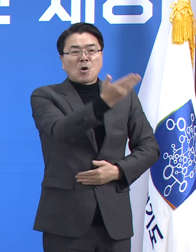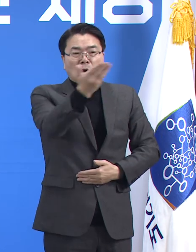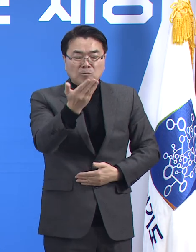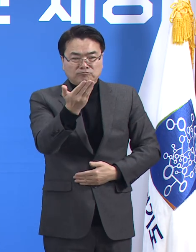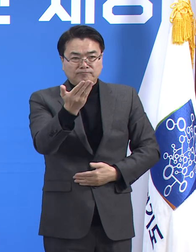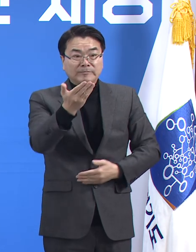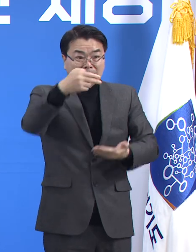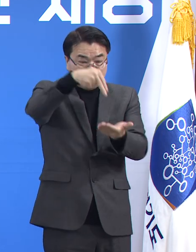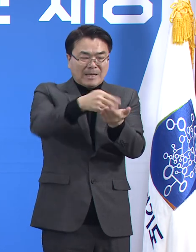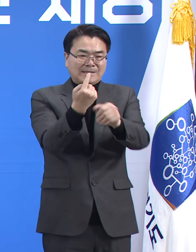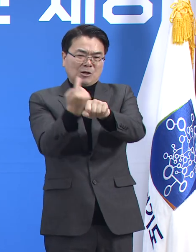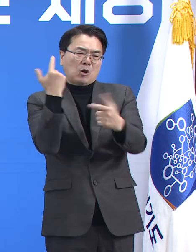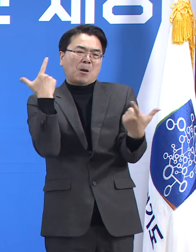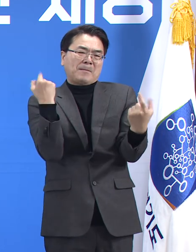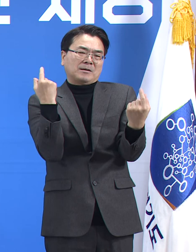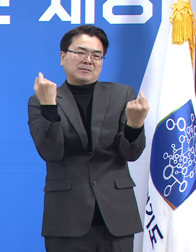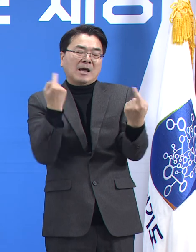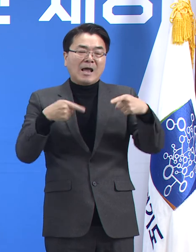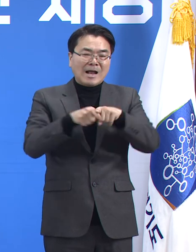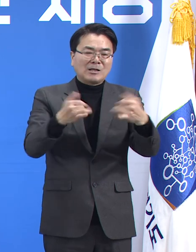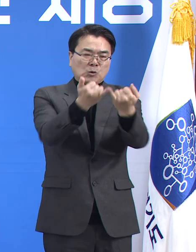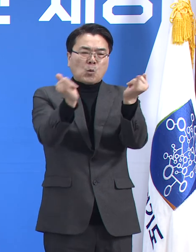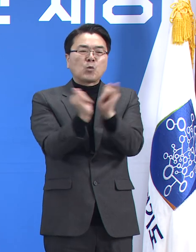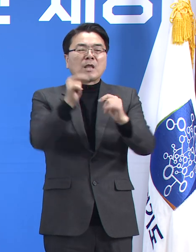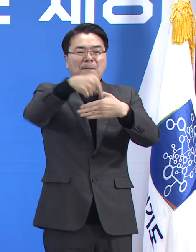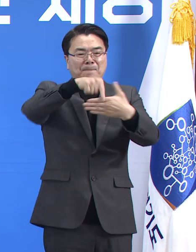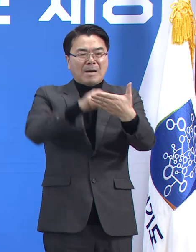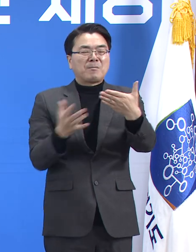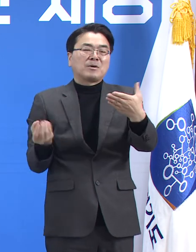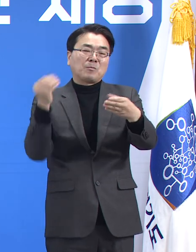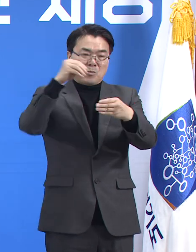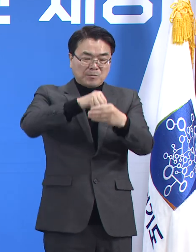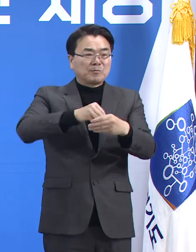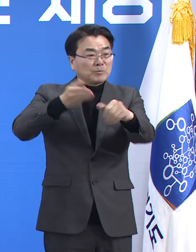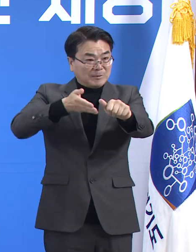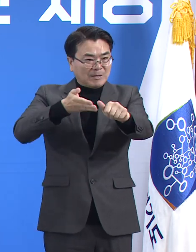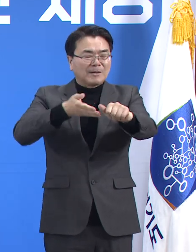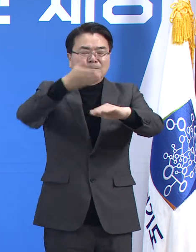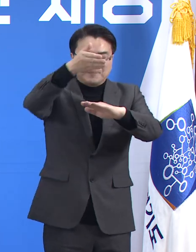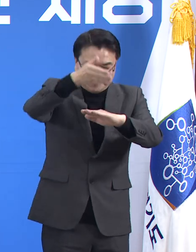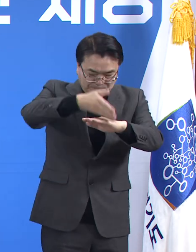마찬가지로 팀 정신을 꾸준히 발휘해 주시길 부탁드립니다. 감사합니다. 감사합니다.